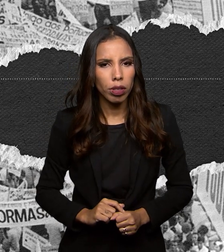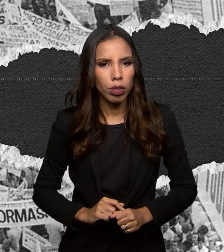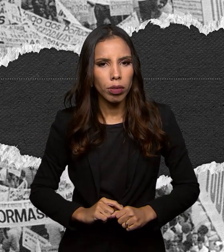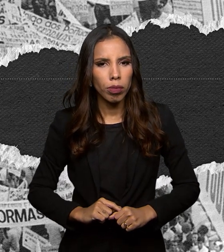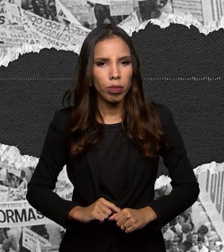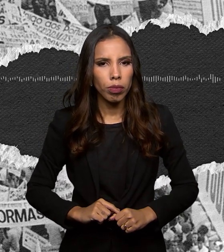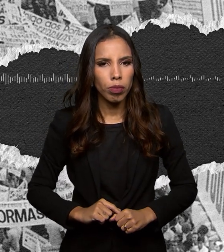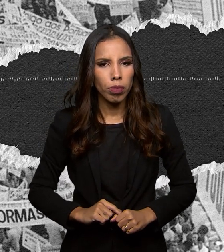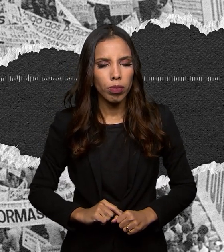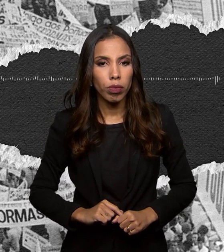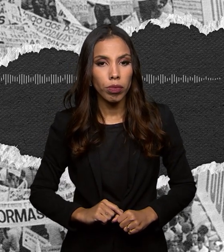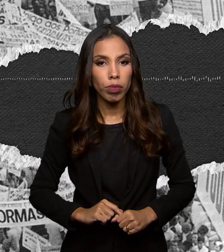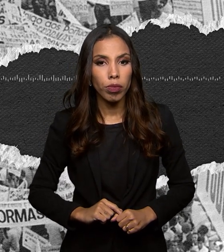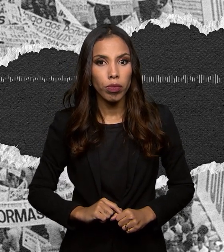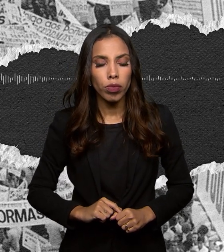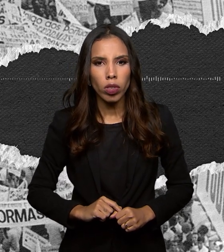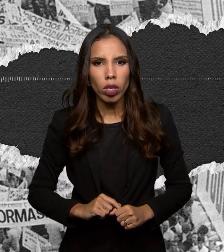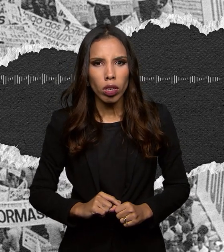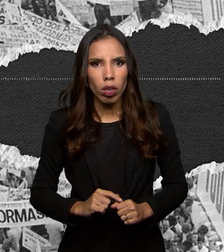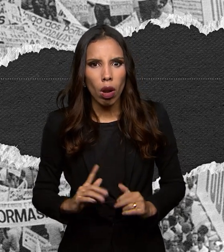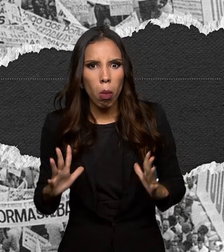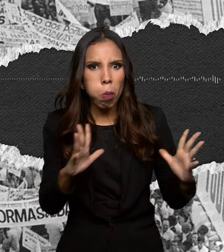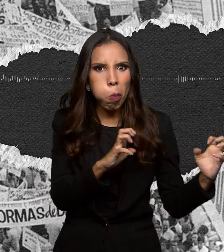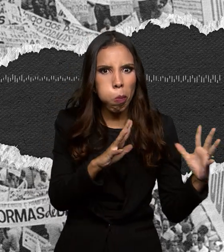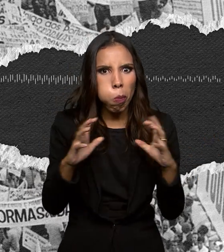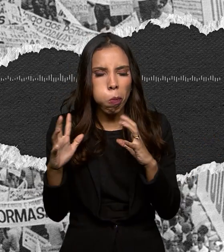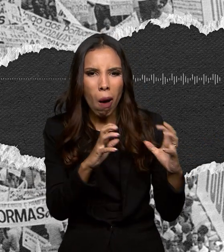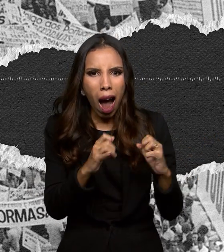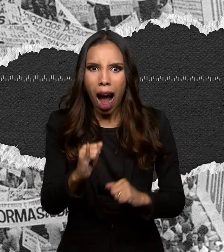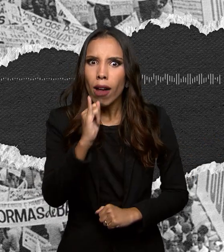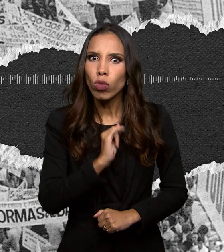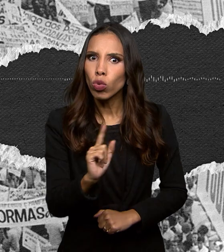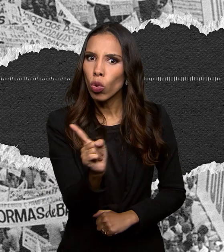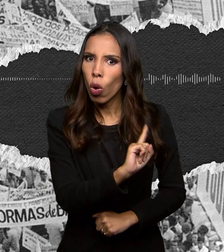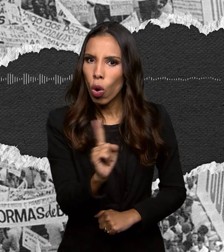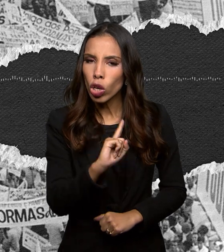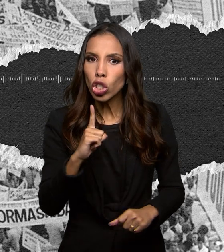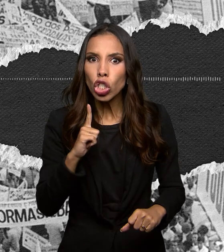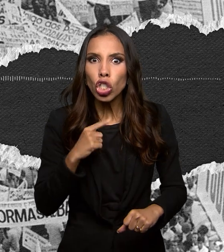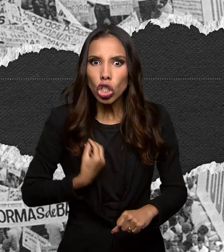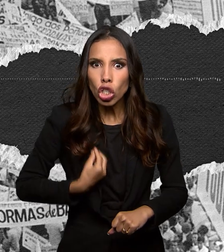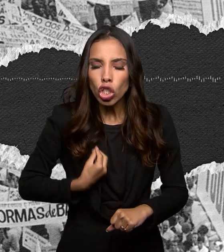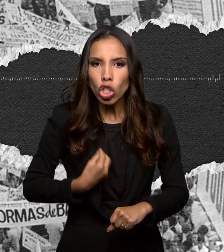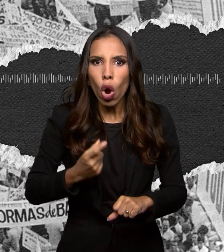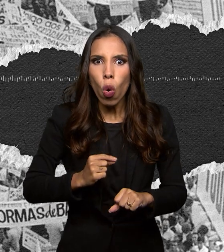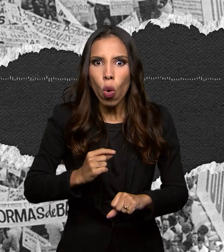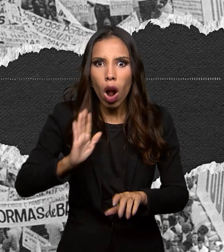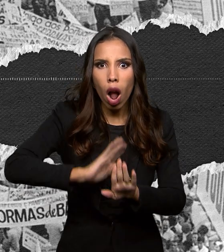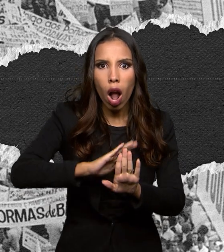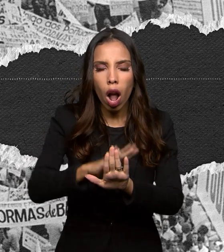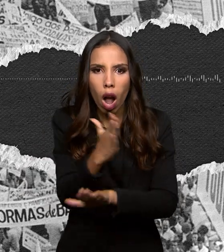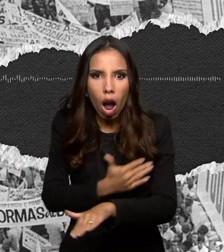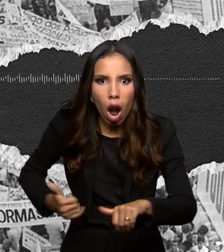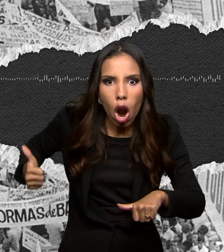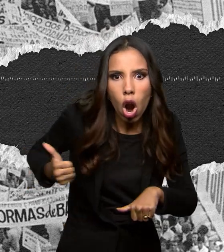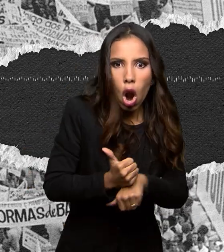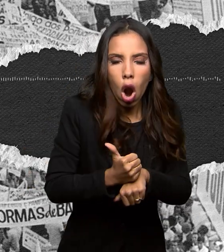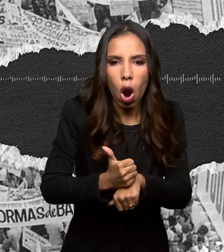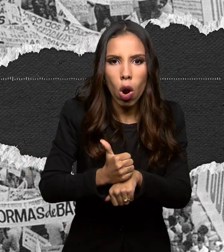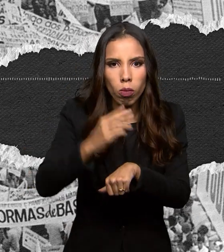Os ânimos acirrados não eram por acaso. Naquele momento havia um golpe de Estado em marcha, literalmente. No dia 31 de março,